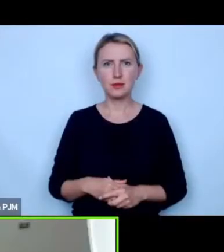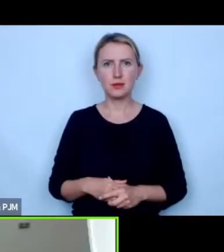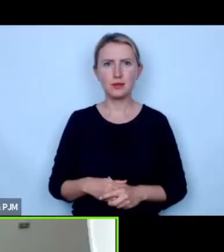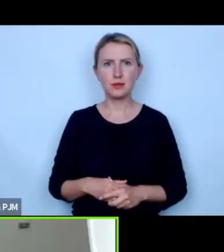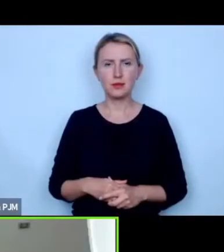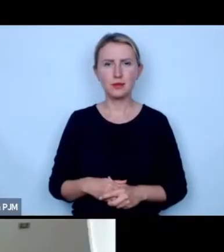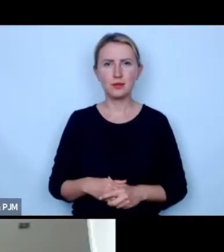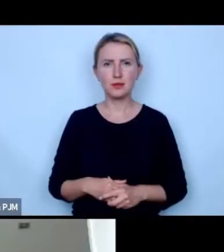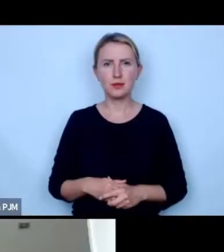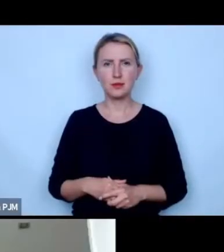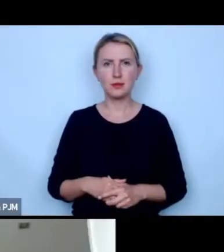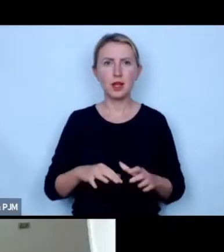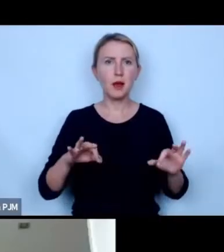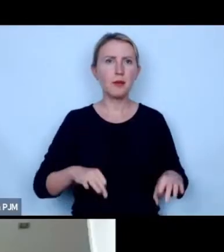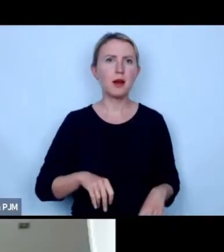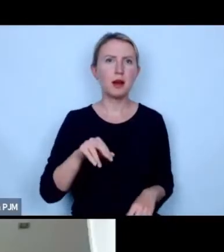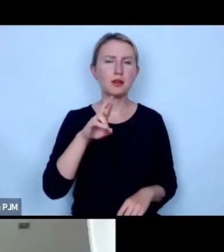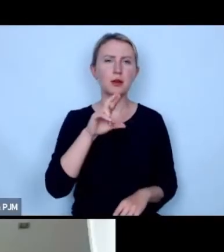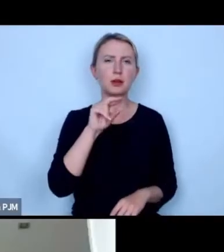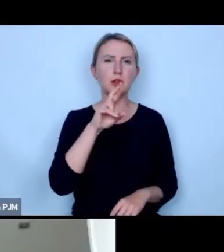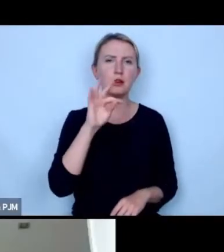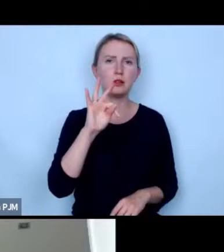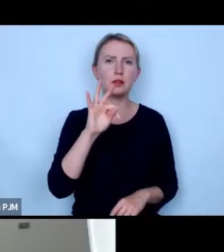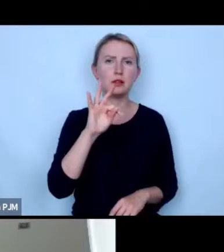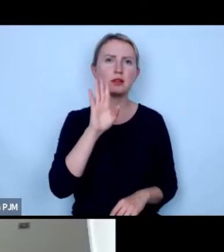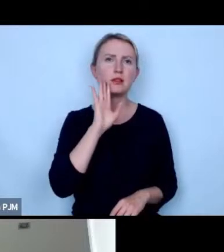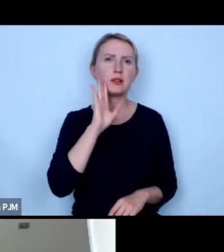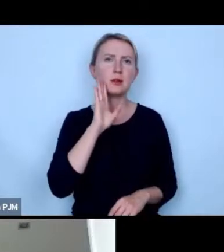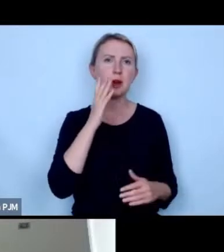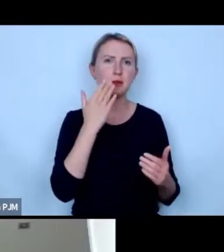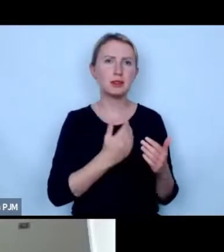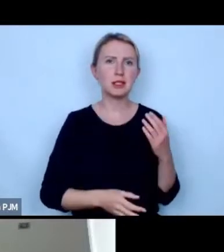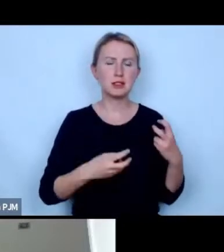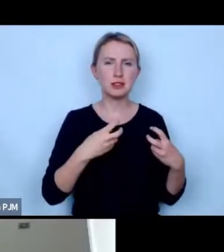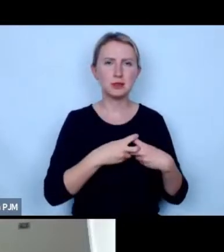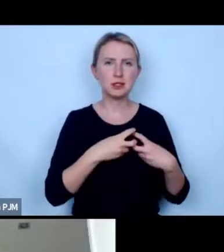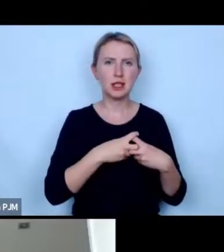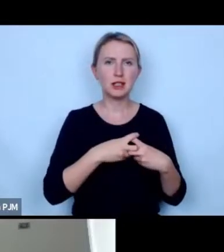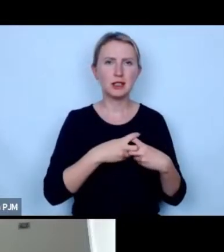Panie Robercie chyba pana straciliśmy